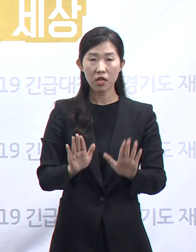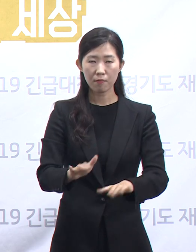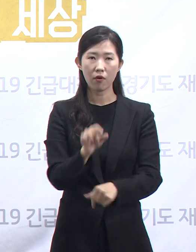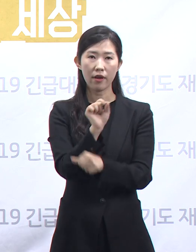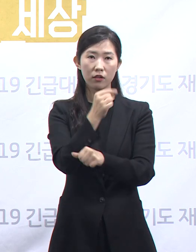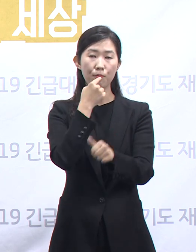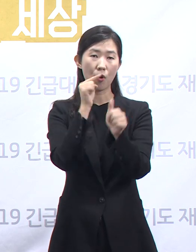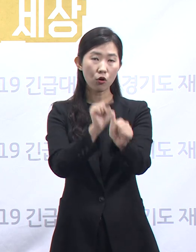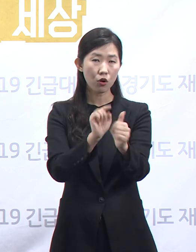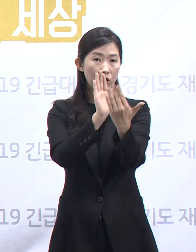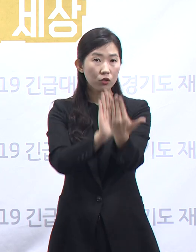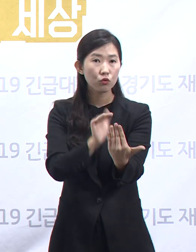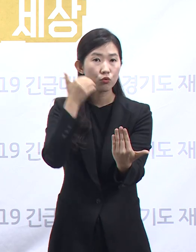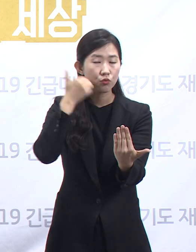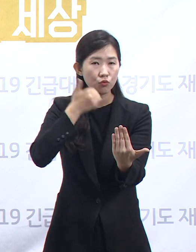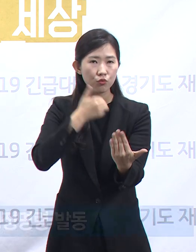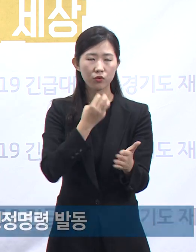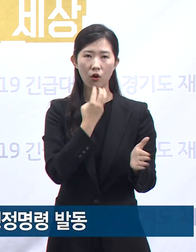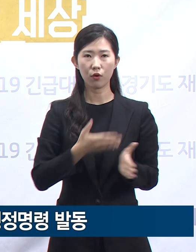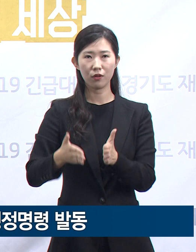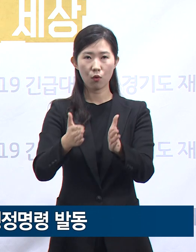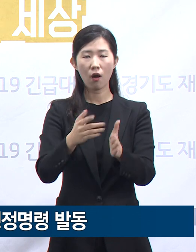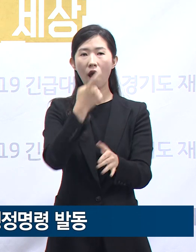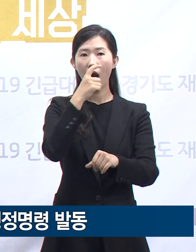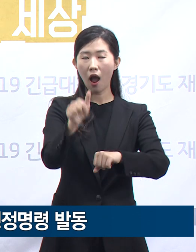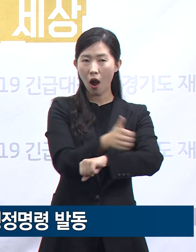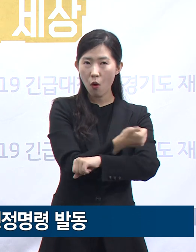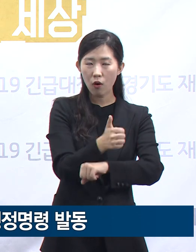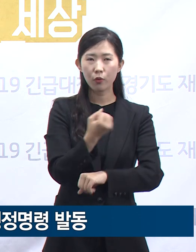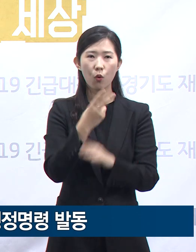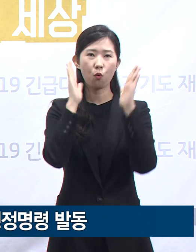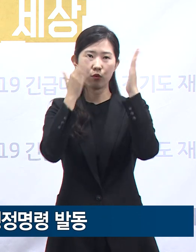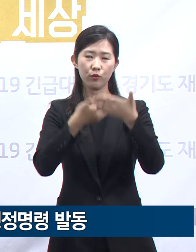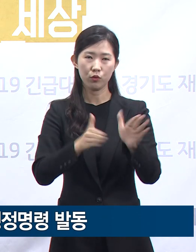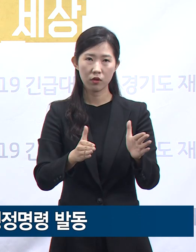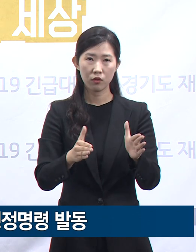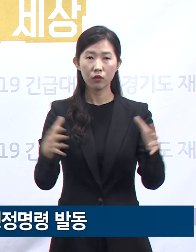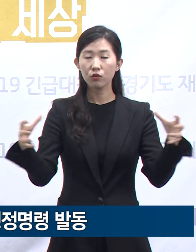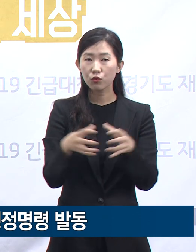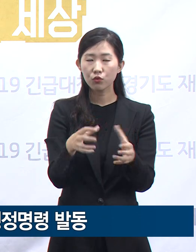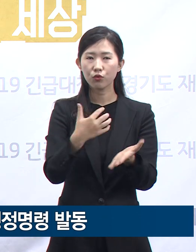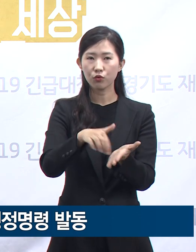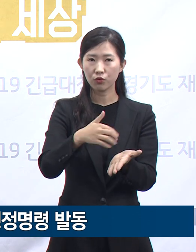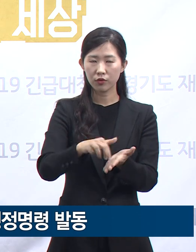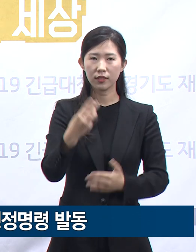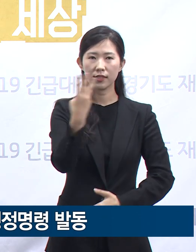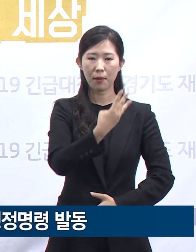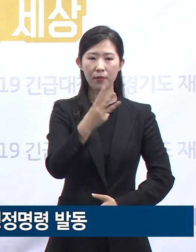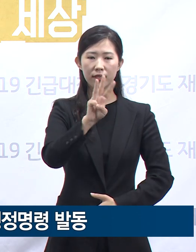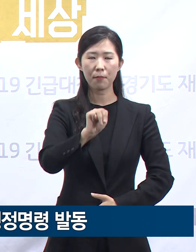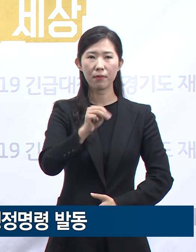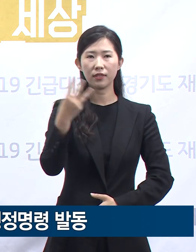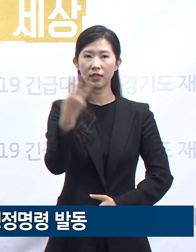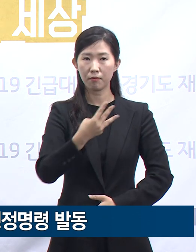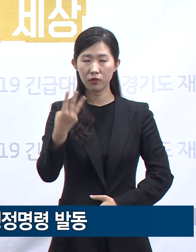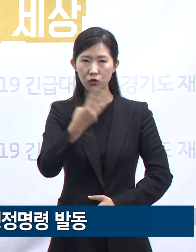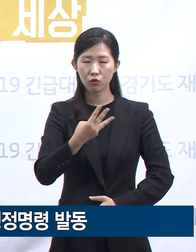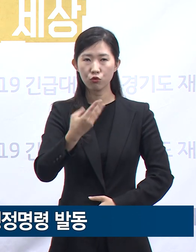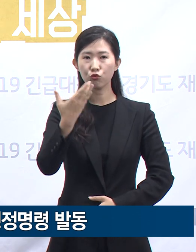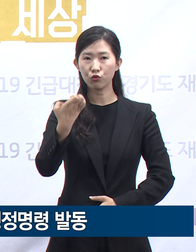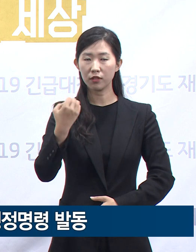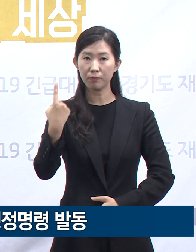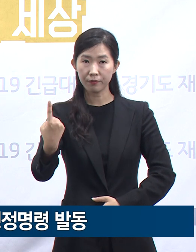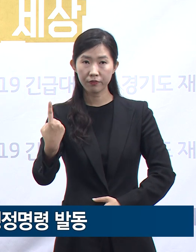행정명령의 대상은 도내 학원 및 교습소 총 33,091개소로 3월 24일부터